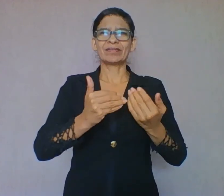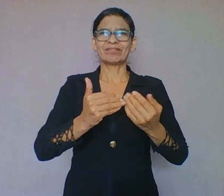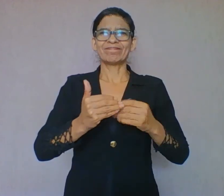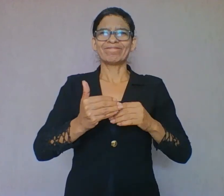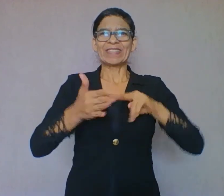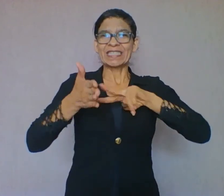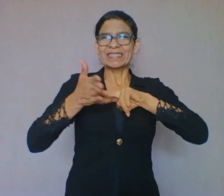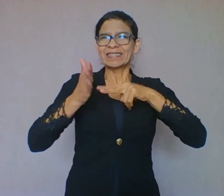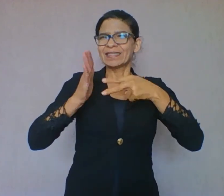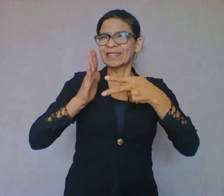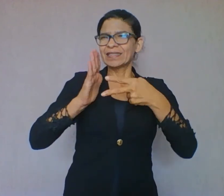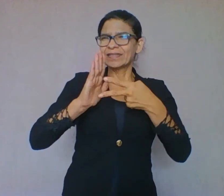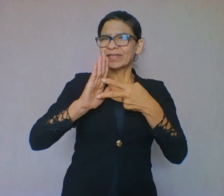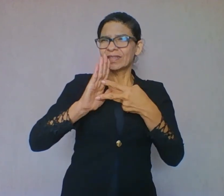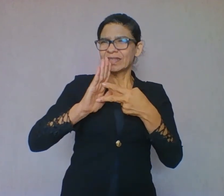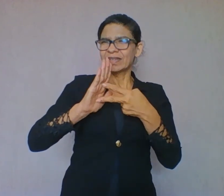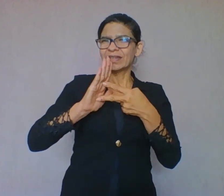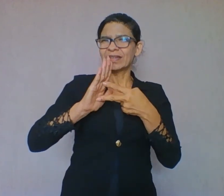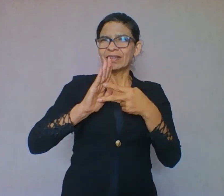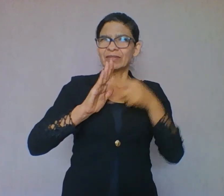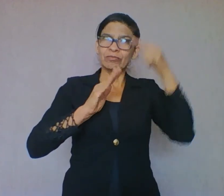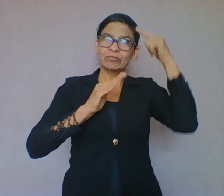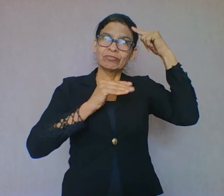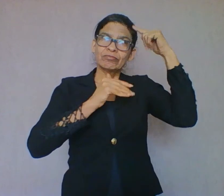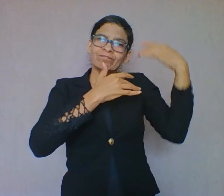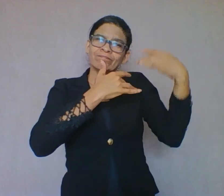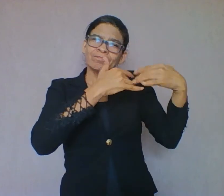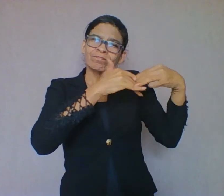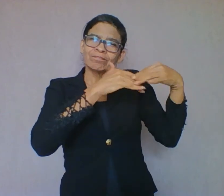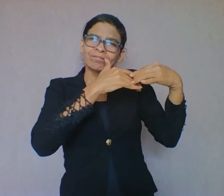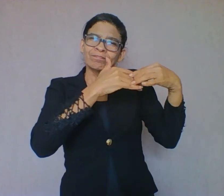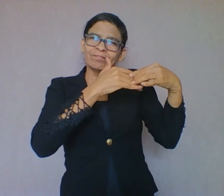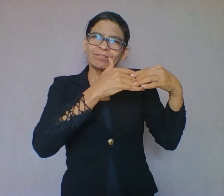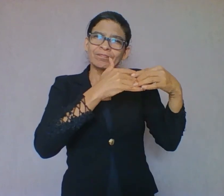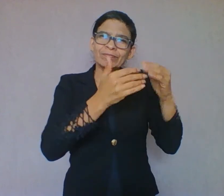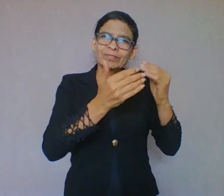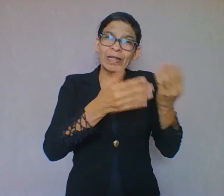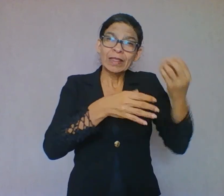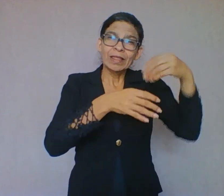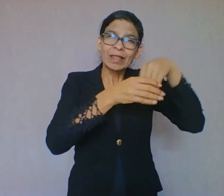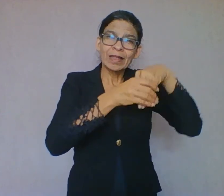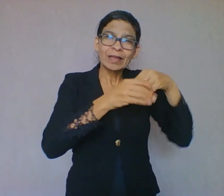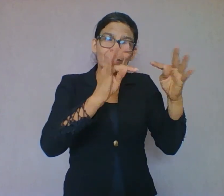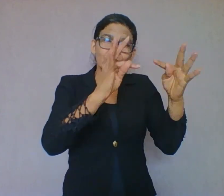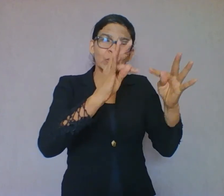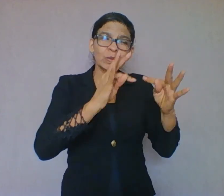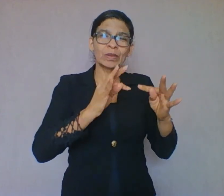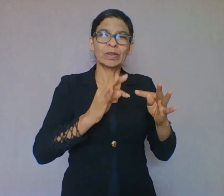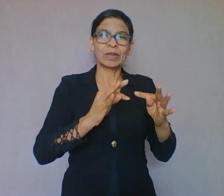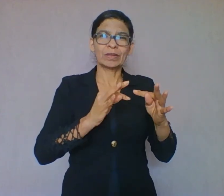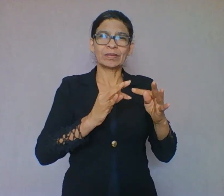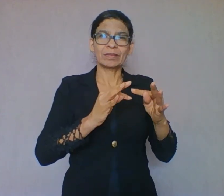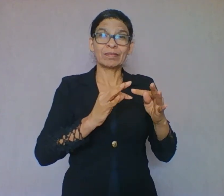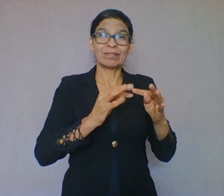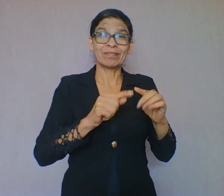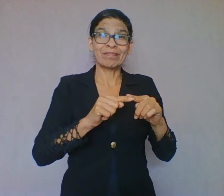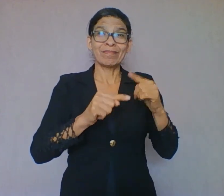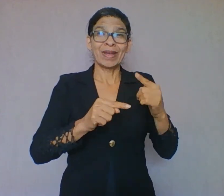Esse processo se torna possível por causa da interação entre os elementos